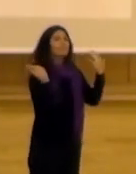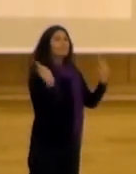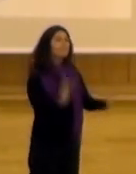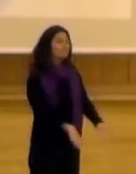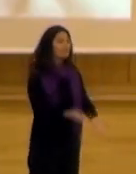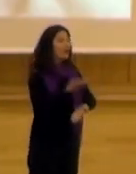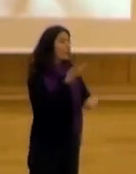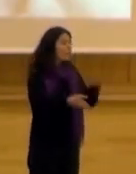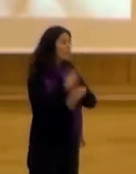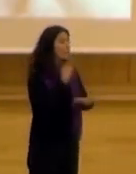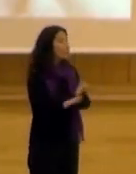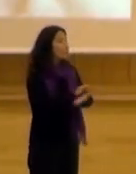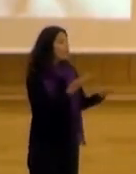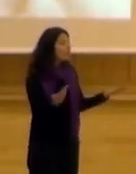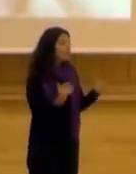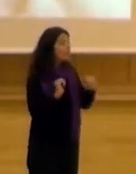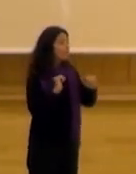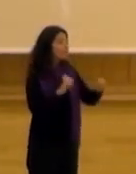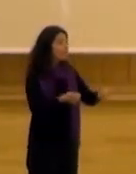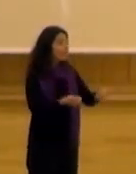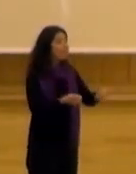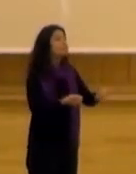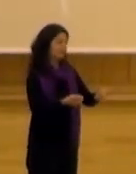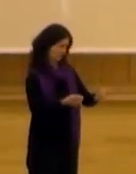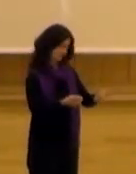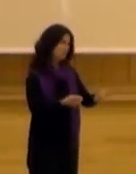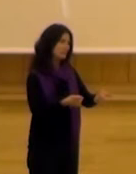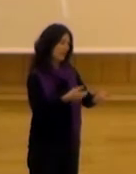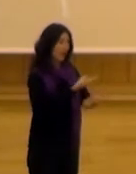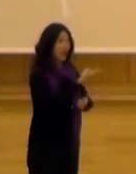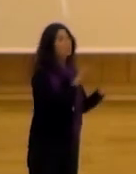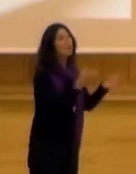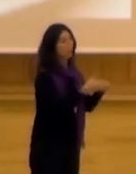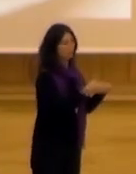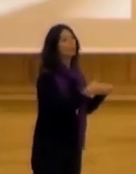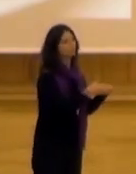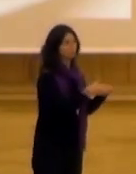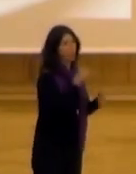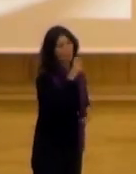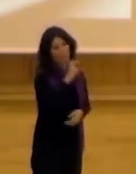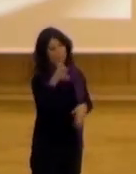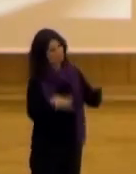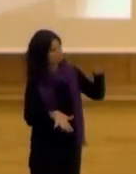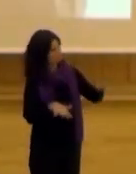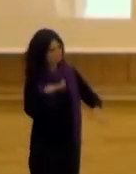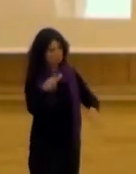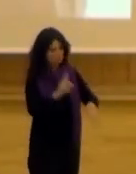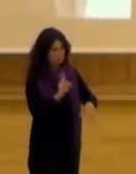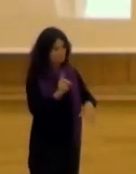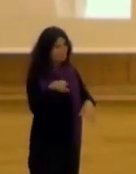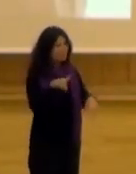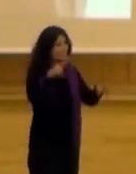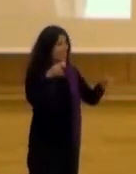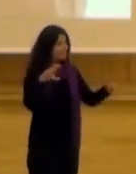que se cooperación y la confianza se dio parcialmente sí. En algunos grupos sí y en otros no. Y esto tiene que ver